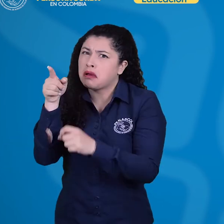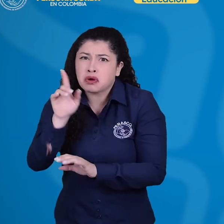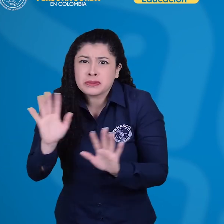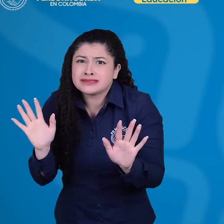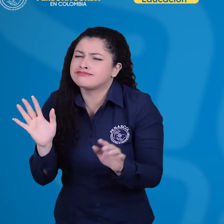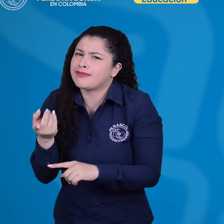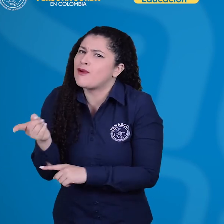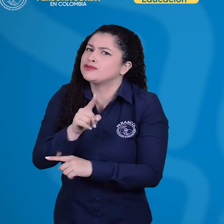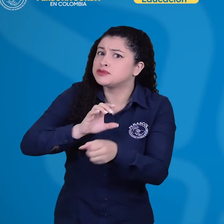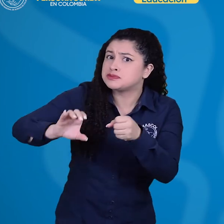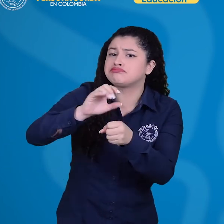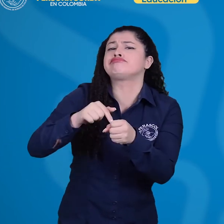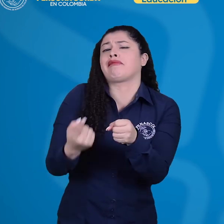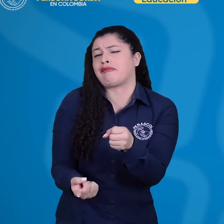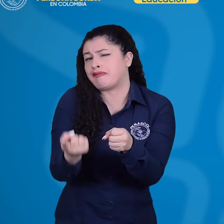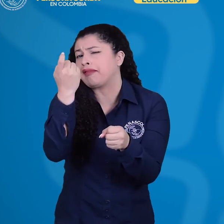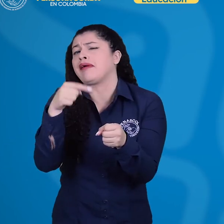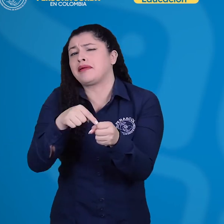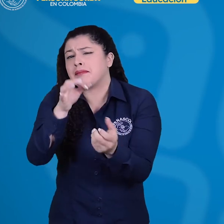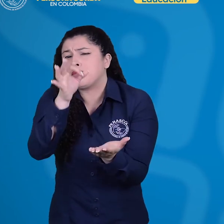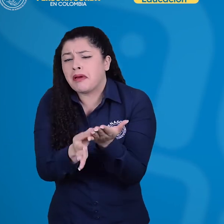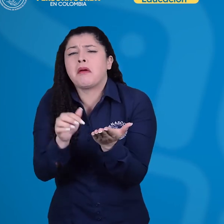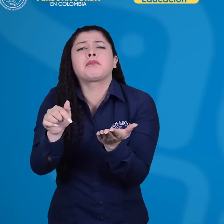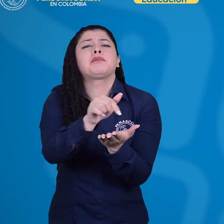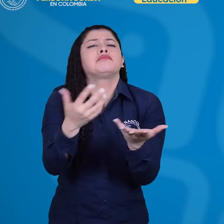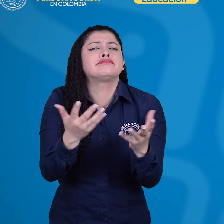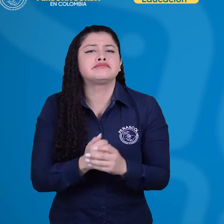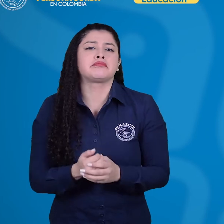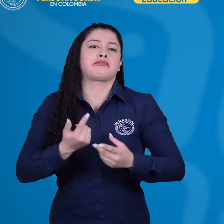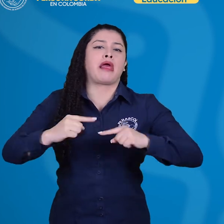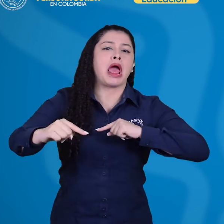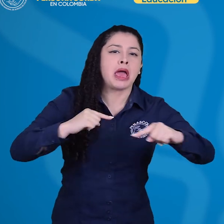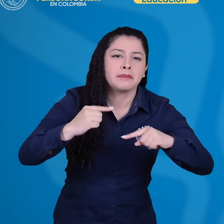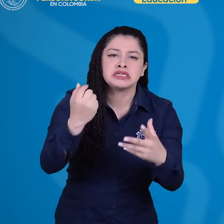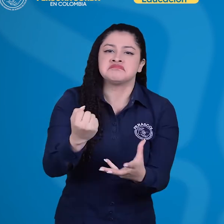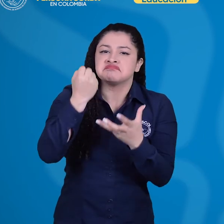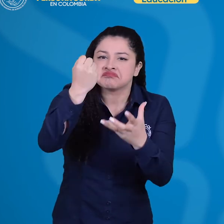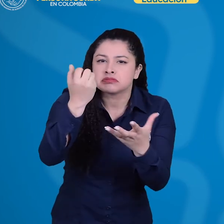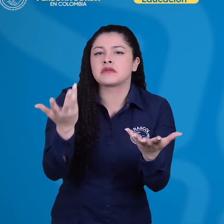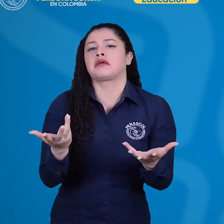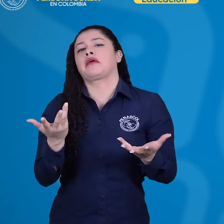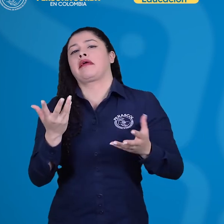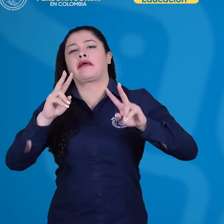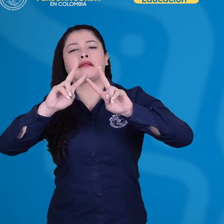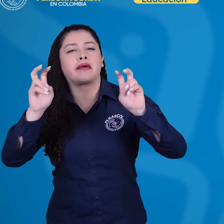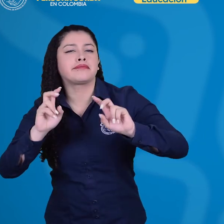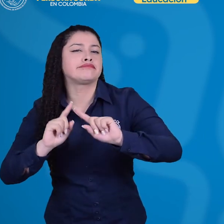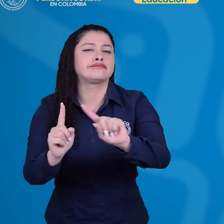zonas urbanas y en las ciudades capitales, la implementación también enfrenta limitaciones y retos tanto